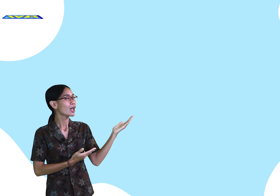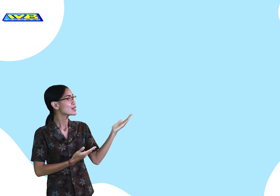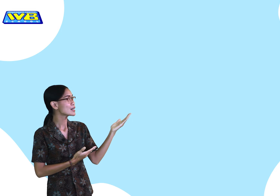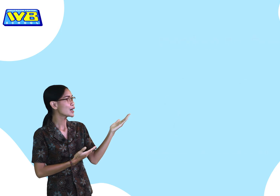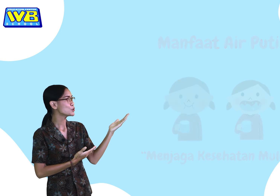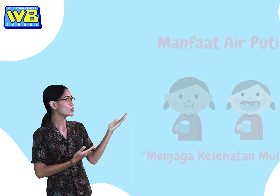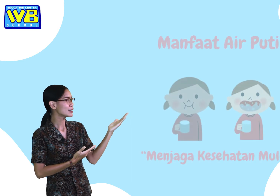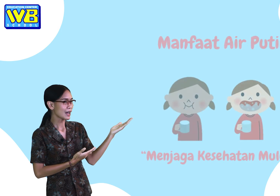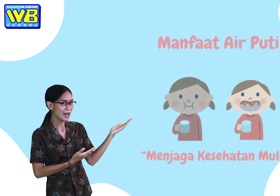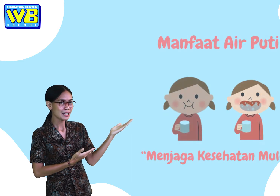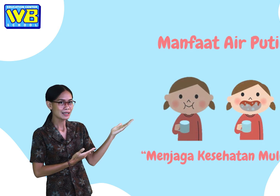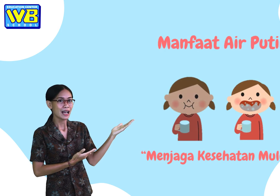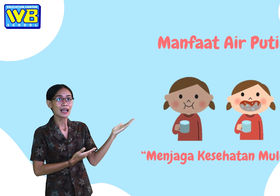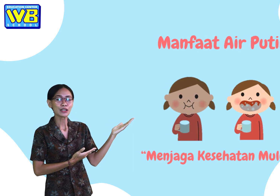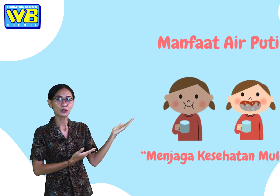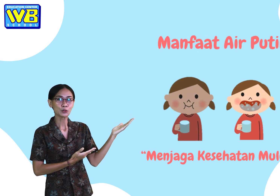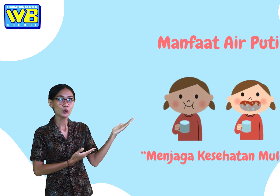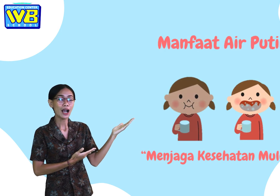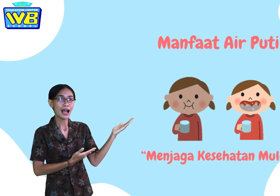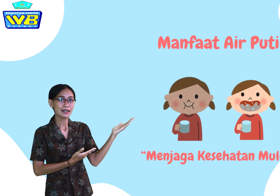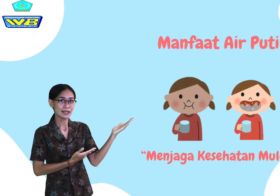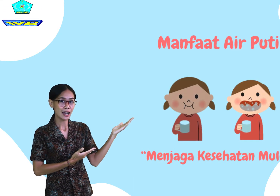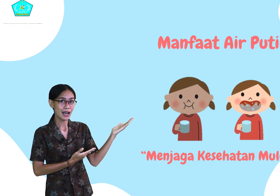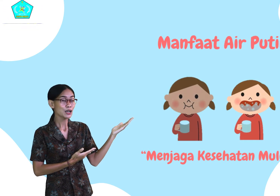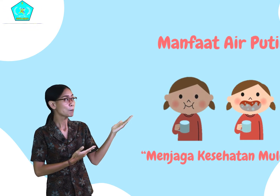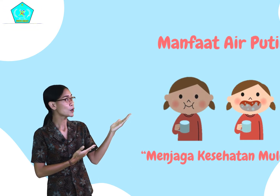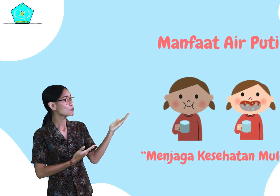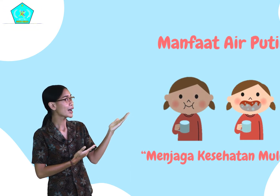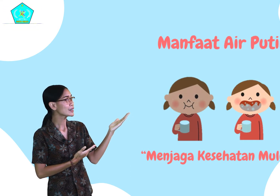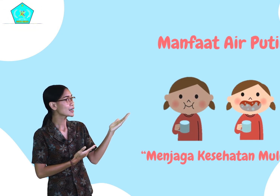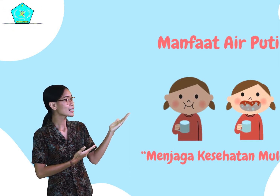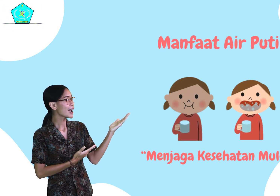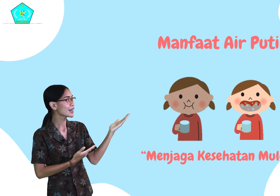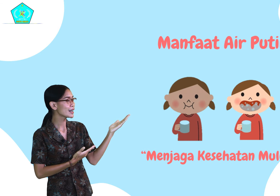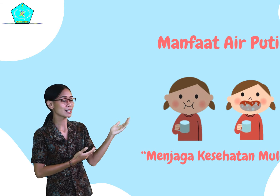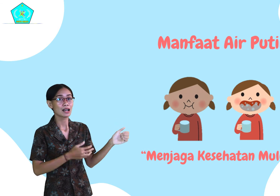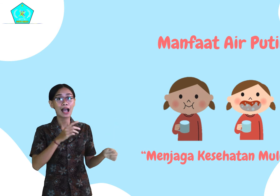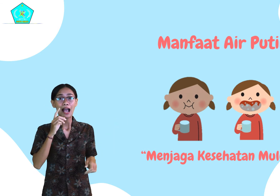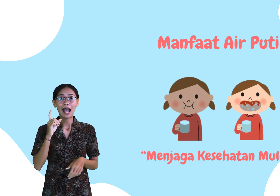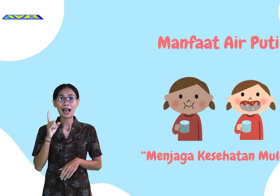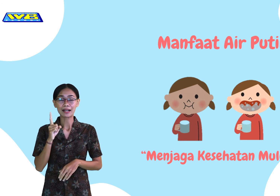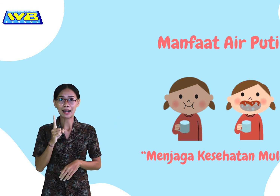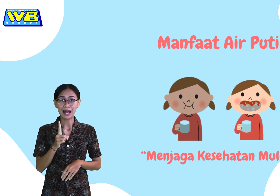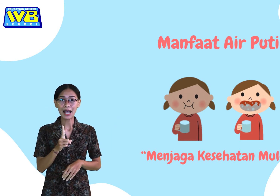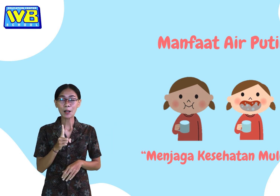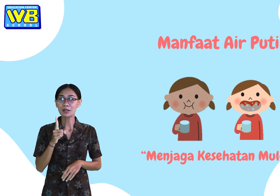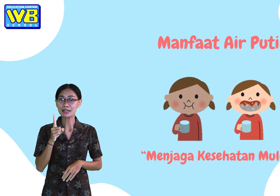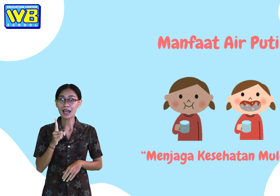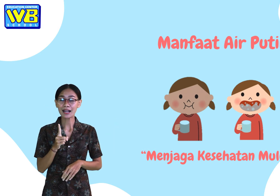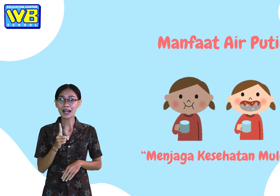Selanjutnya, itu ada manfaat yang terakhir adalah menjaga